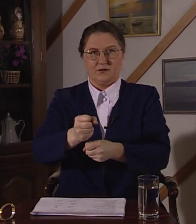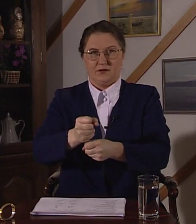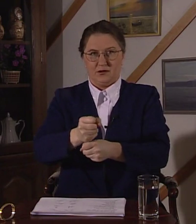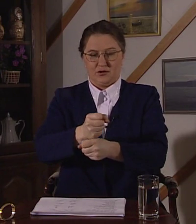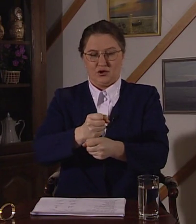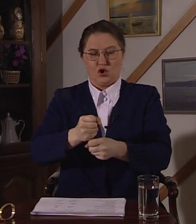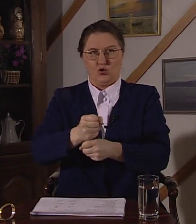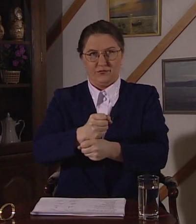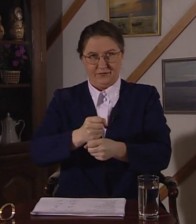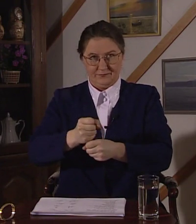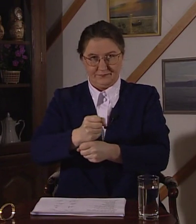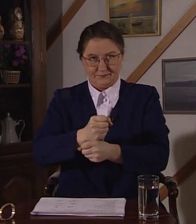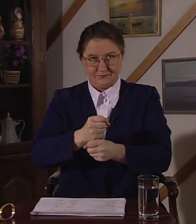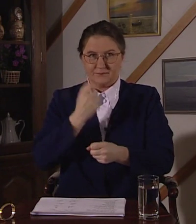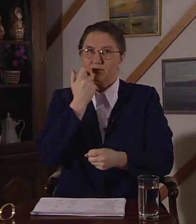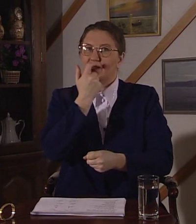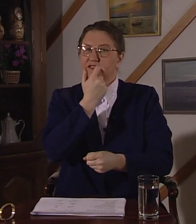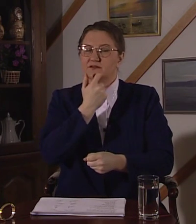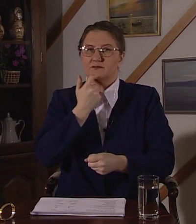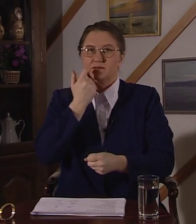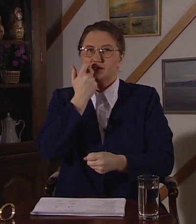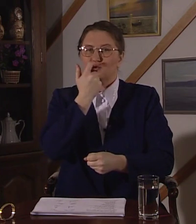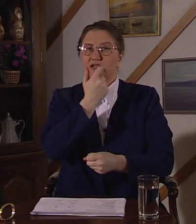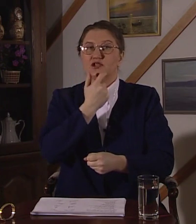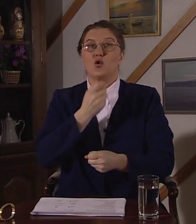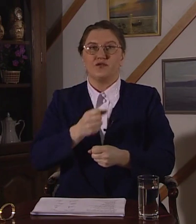Кофе. Показываем артикуляции кофе.